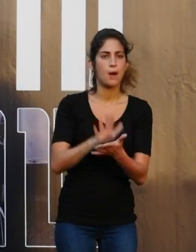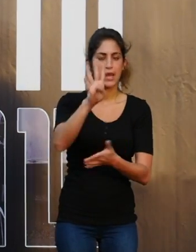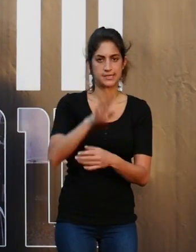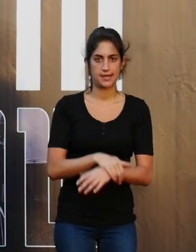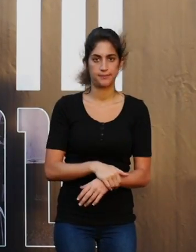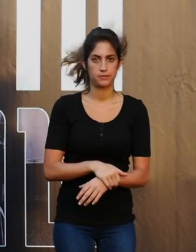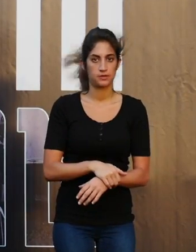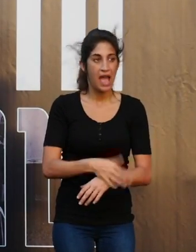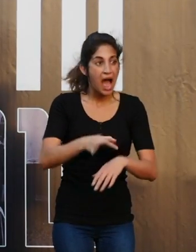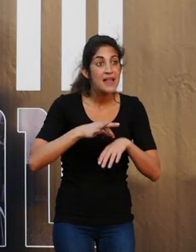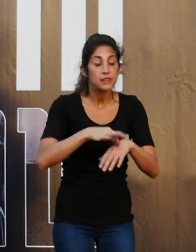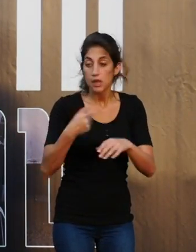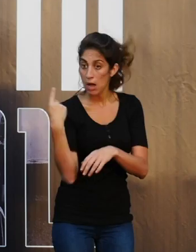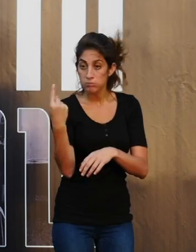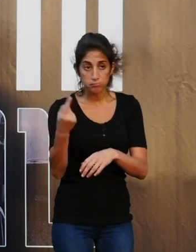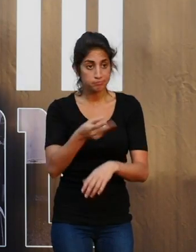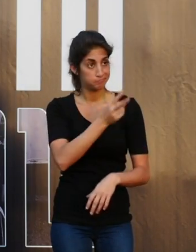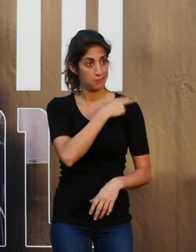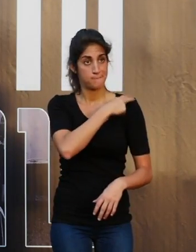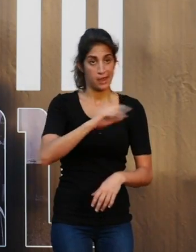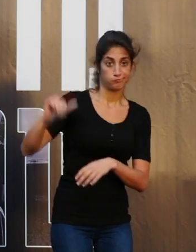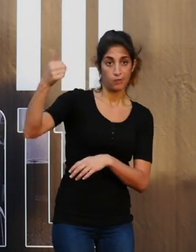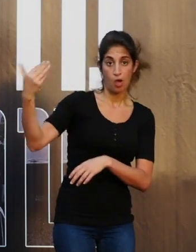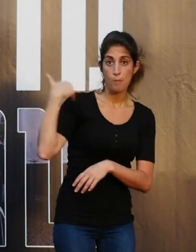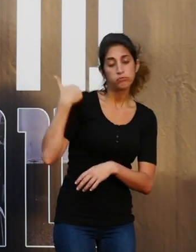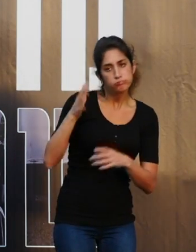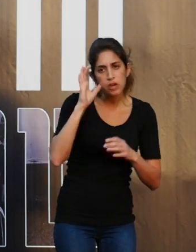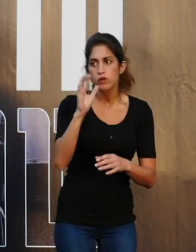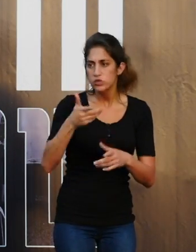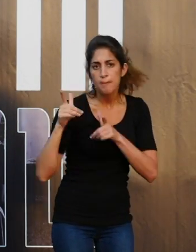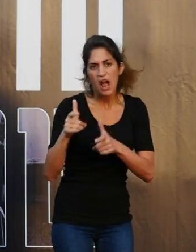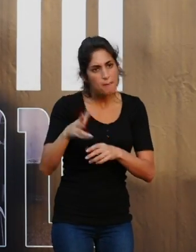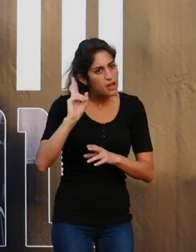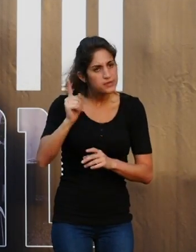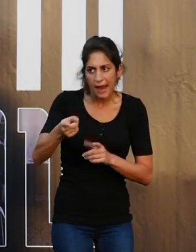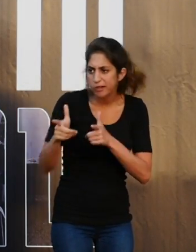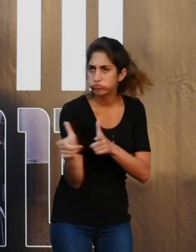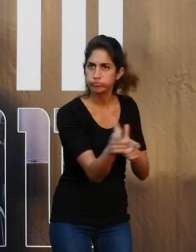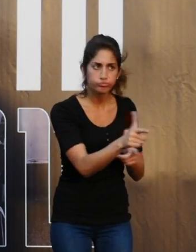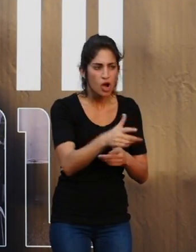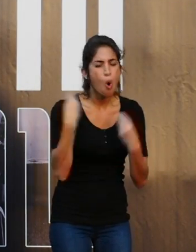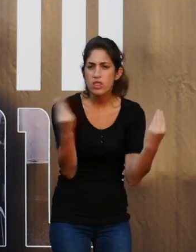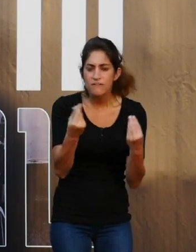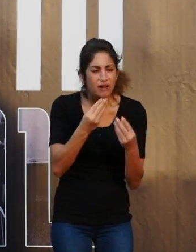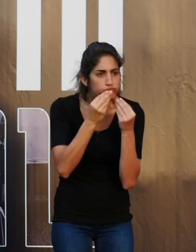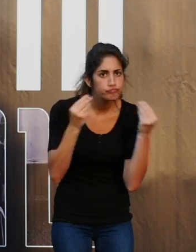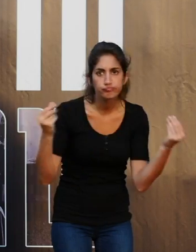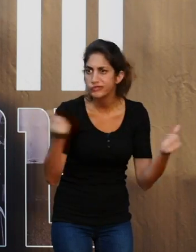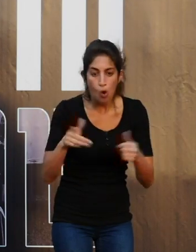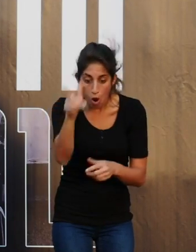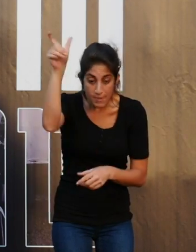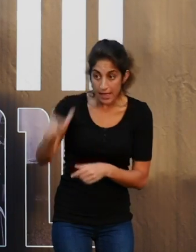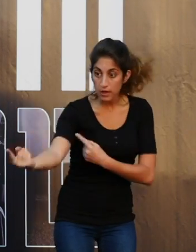בתדריכים עצמם, הממפה אומר, תקשיבו, זה מלחמה ואתם צריכים לפתוח באש בכל דבר שנראה חשוד ובכל בן אדם